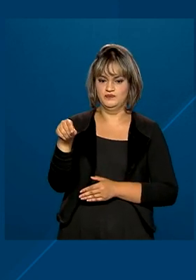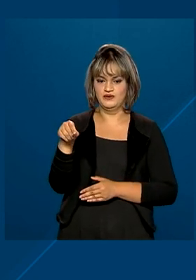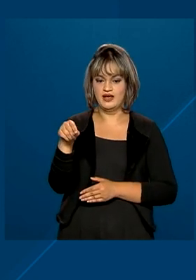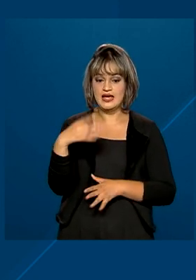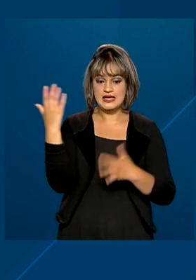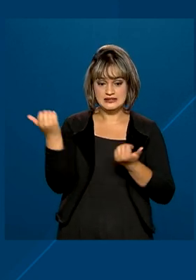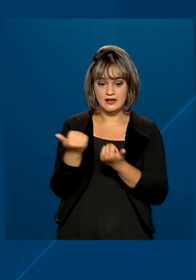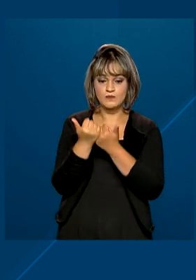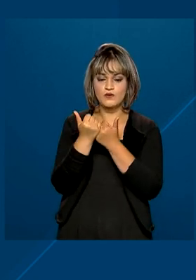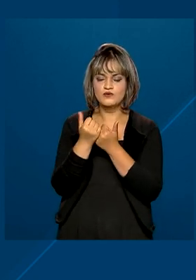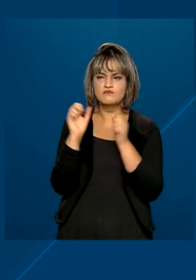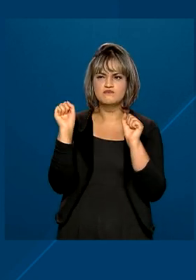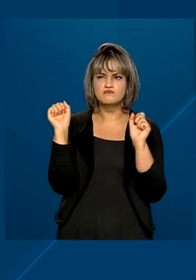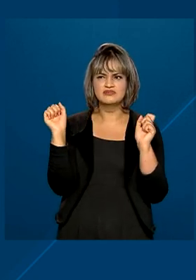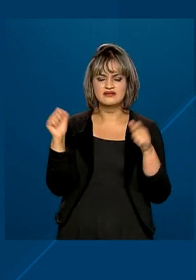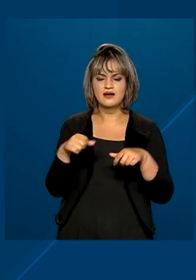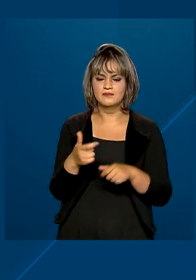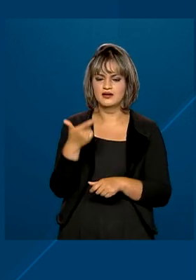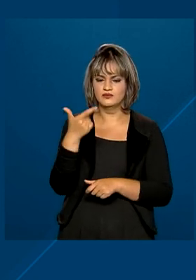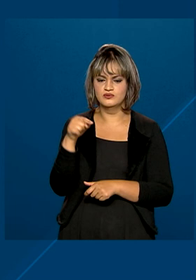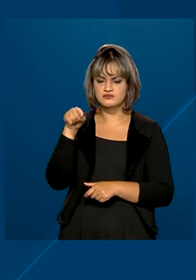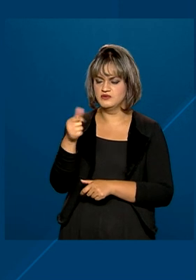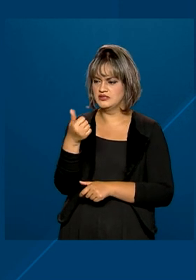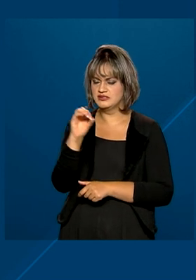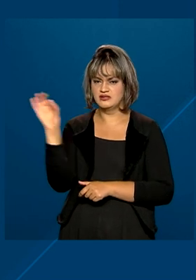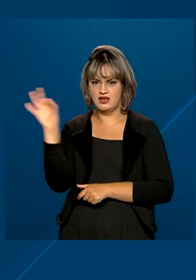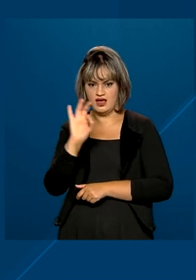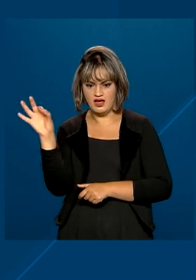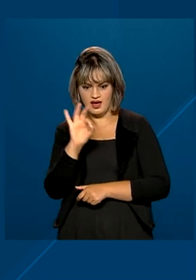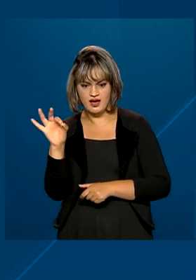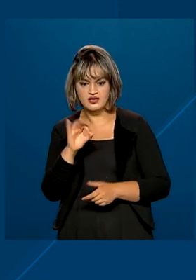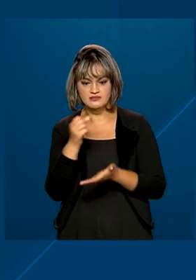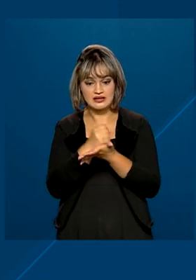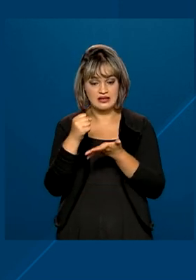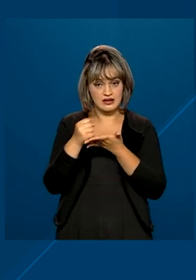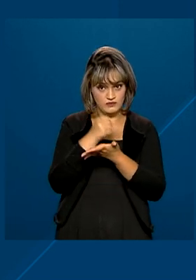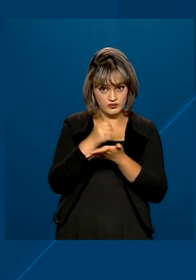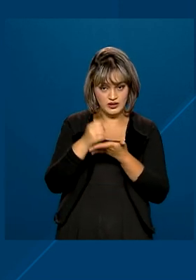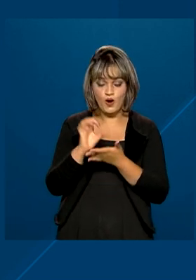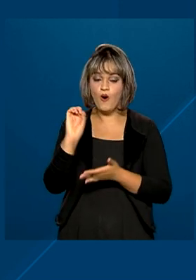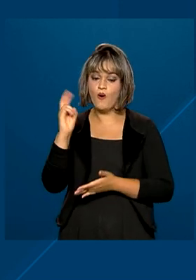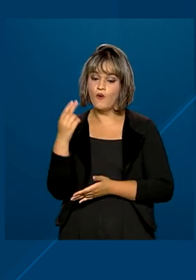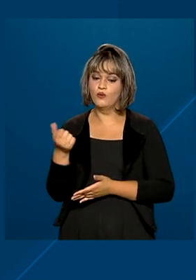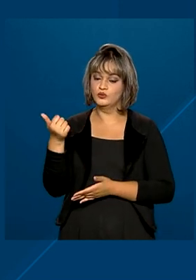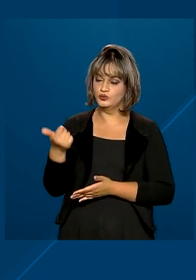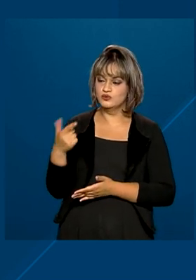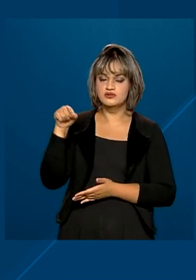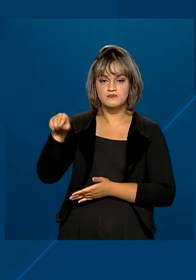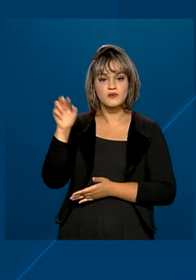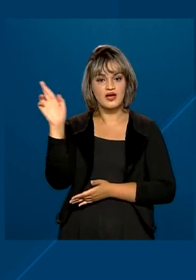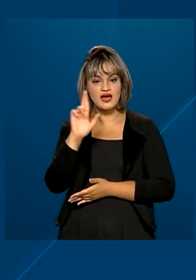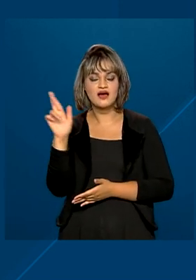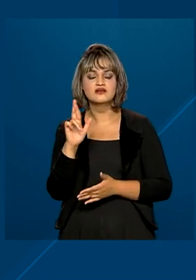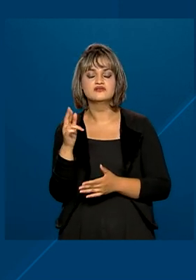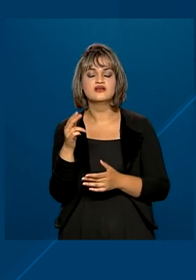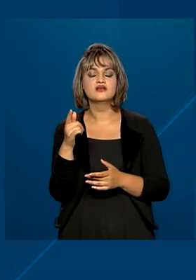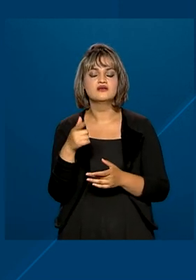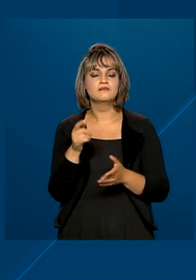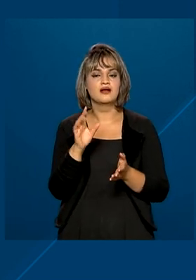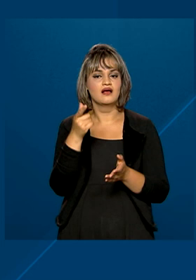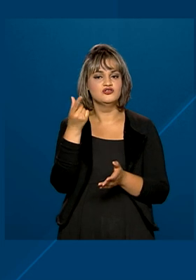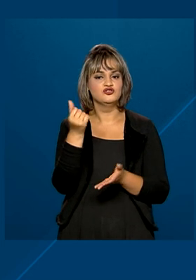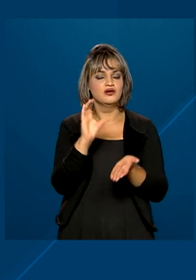subsídio pode chegar a R$ 2.100 para a tarifa de contratação e a até R 12 mil no valor da